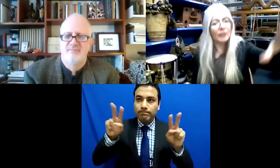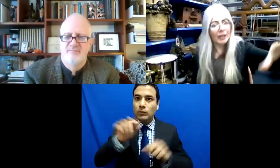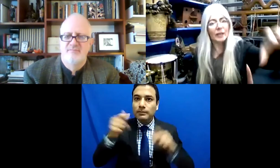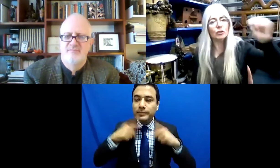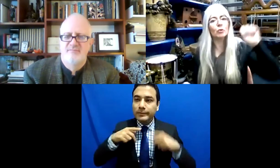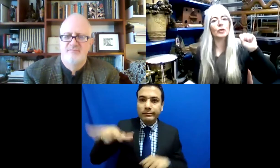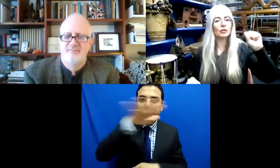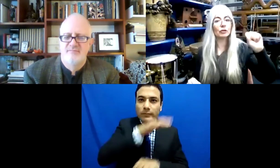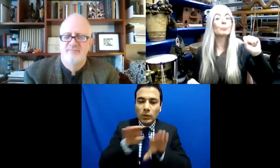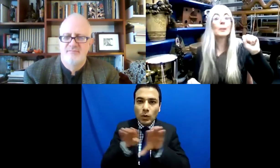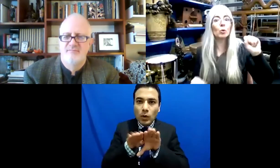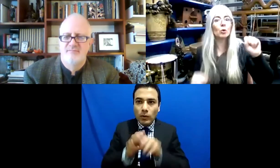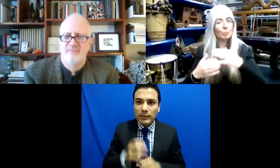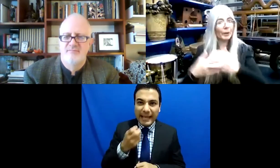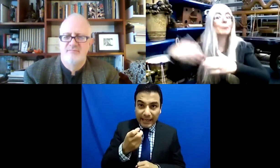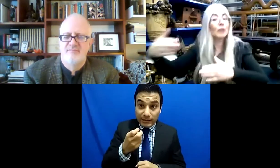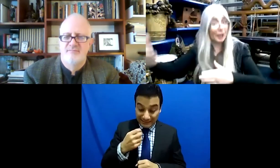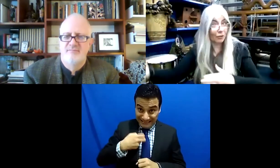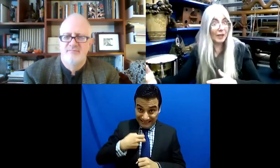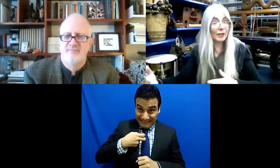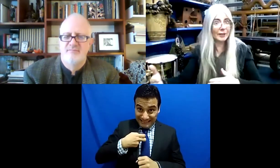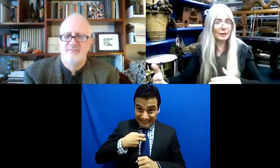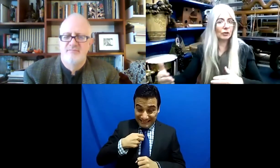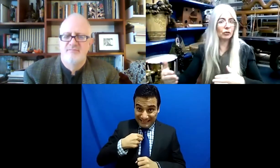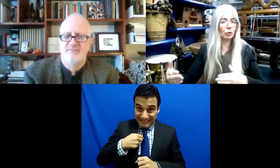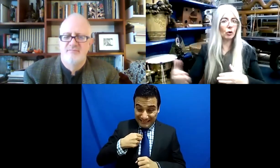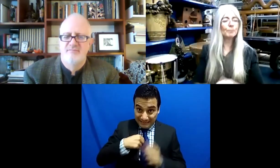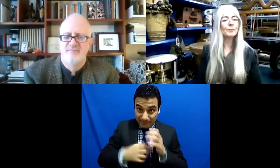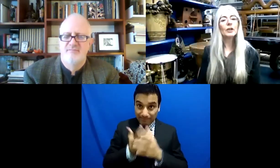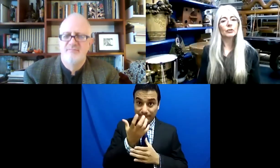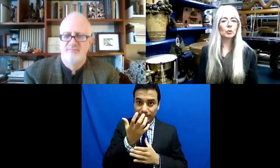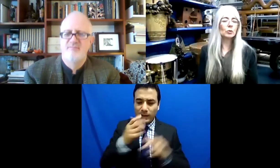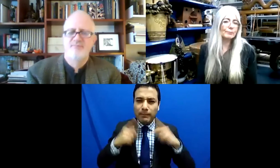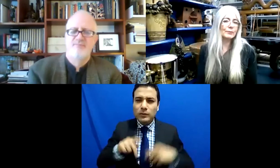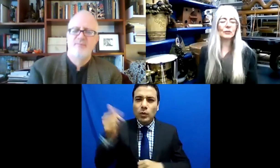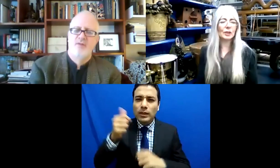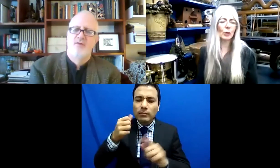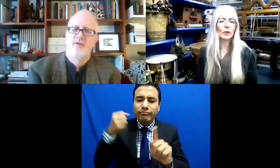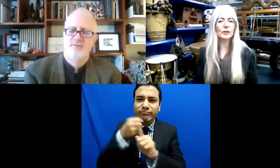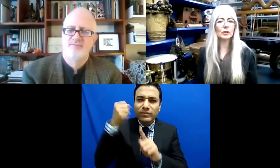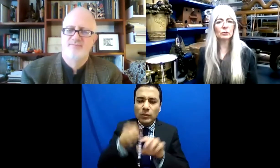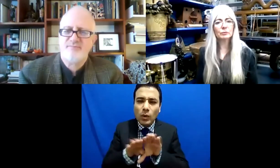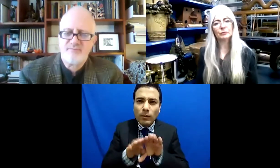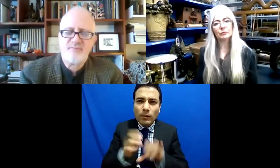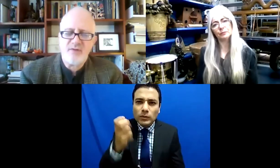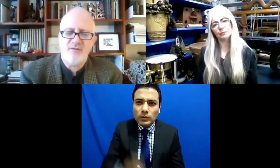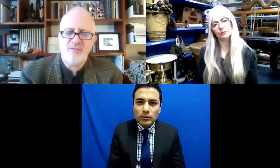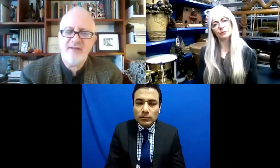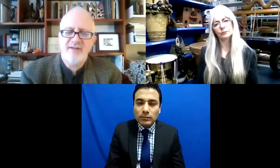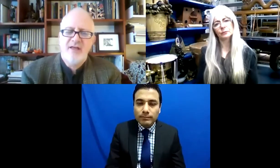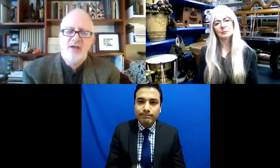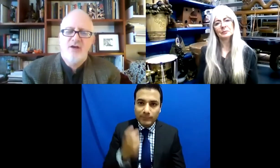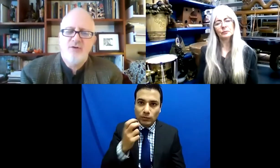cómo impacta cómo esto a otros y cómo usan esto como, digamos, trampolín para sus propias ideas. Así que